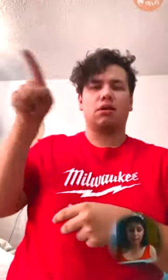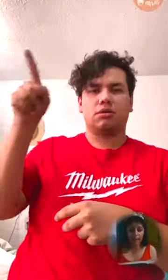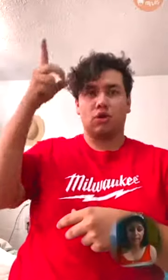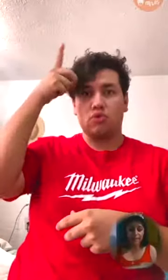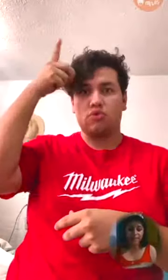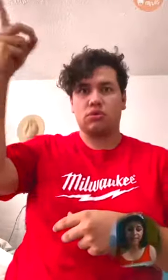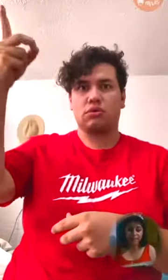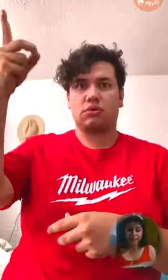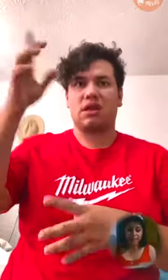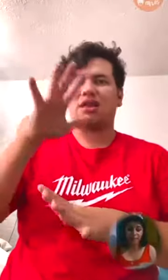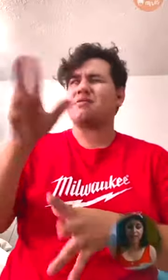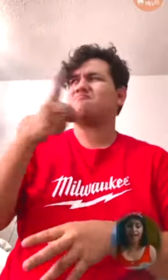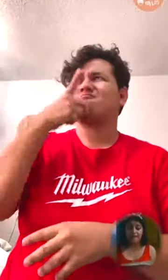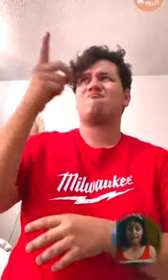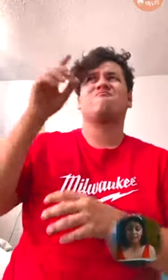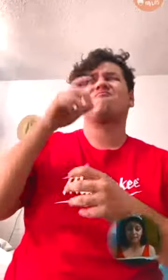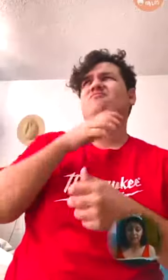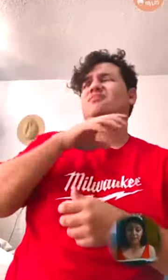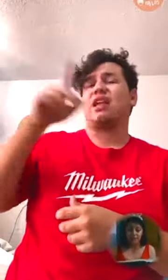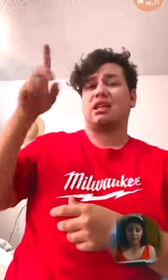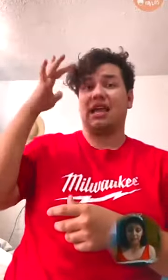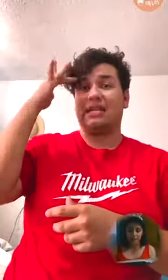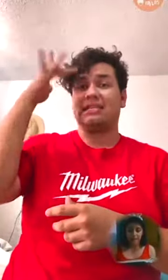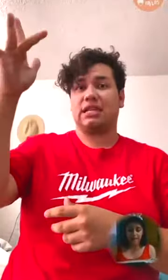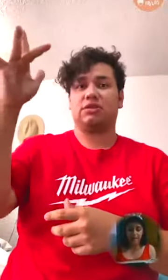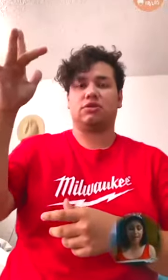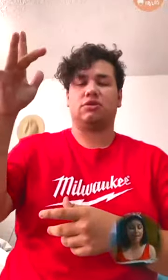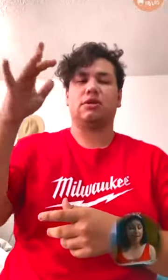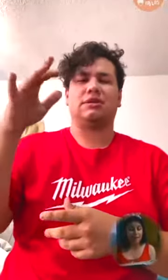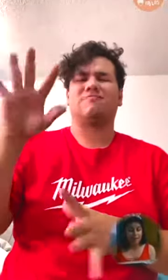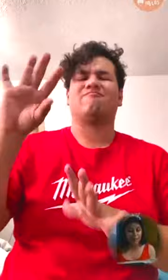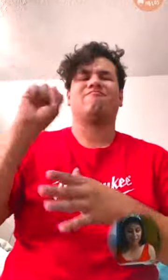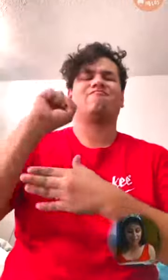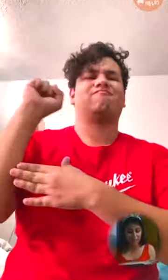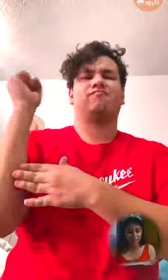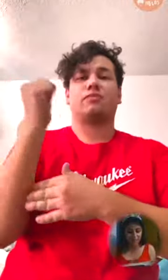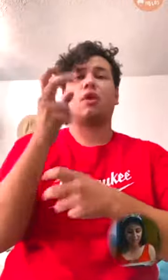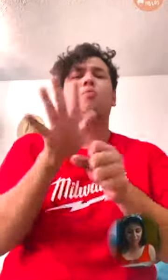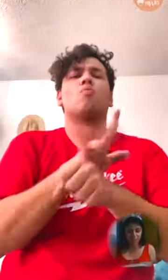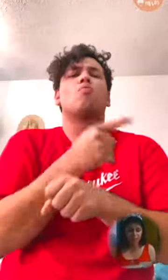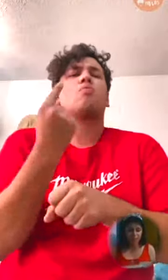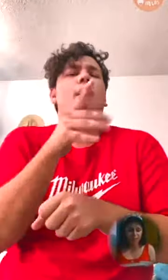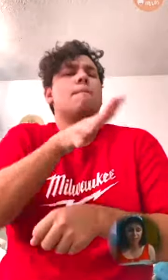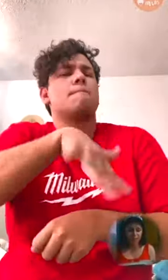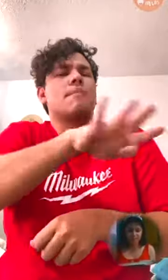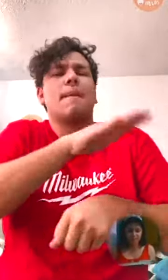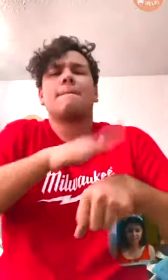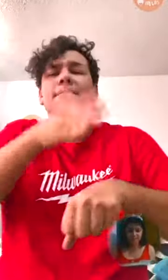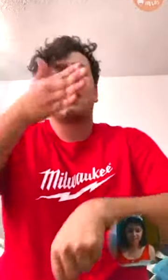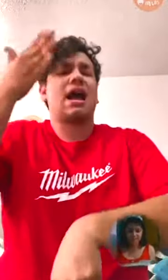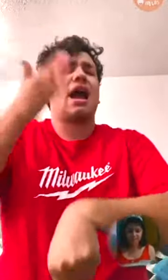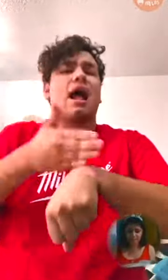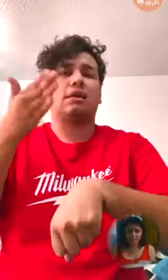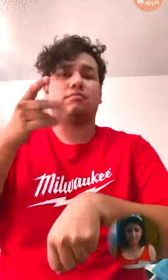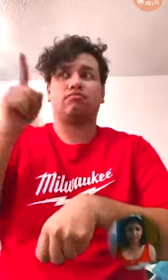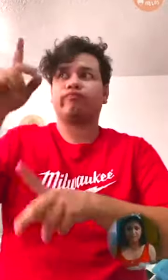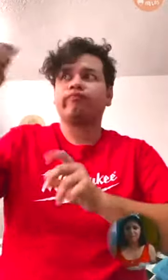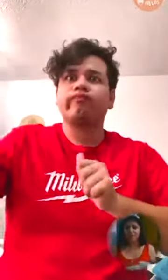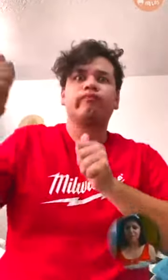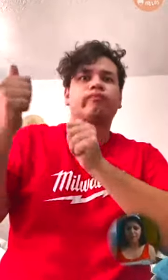Han despreciado al Santo de Israel y le han dado la espalda. ¿Por qué buscar más castigo? ¿Se rebelarán